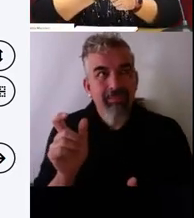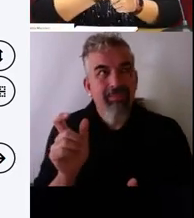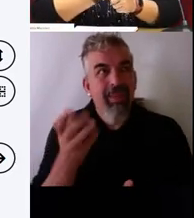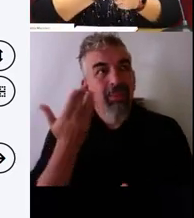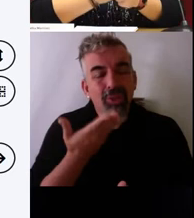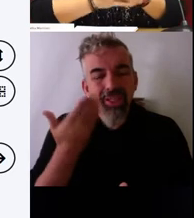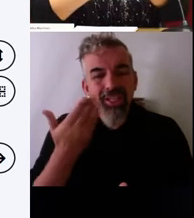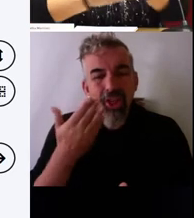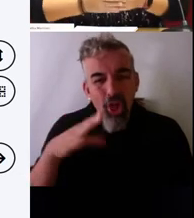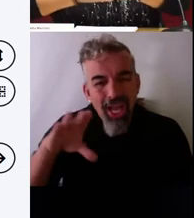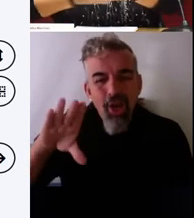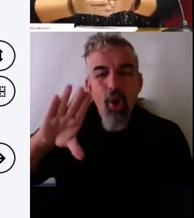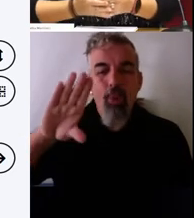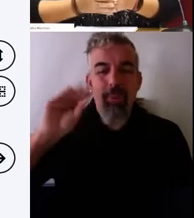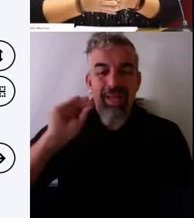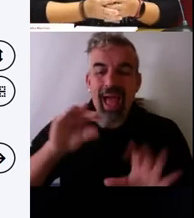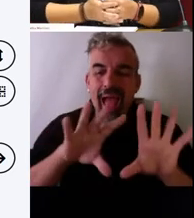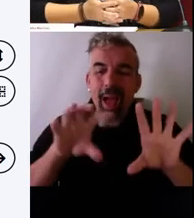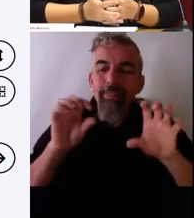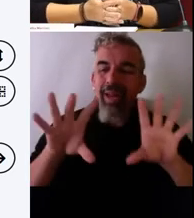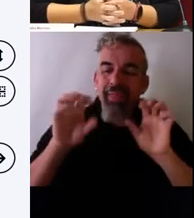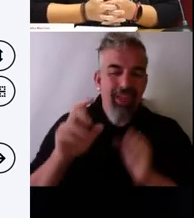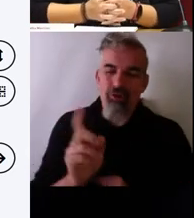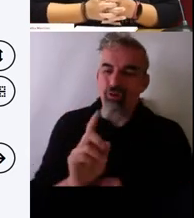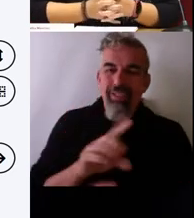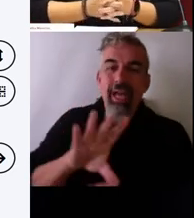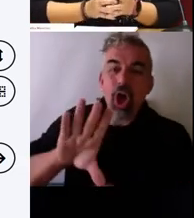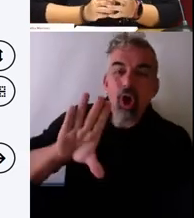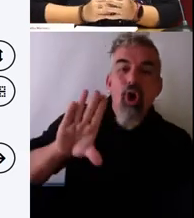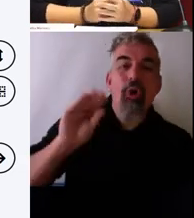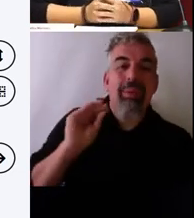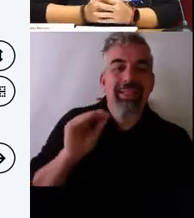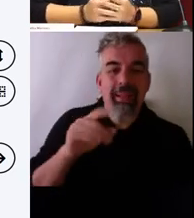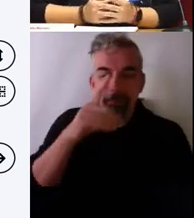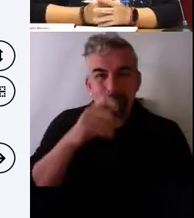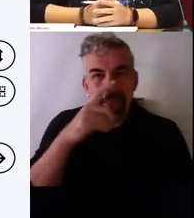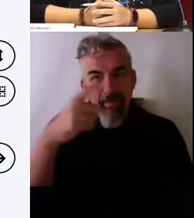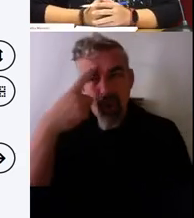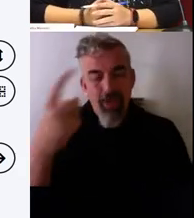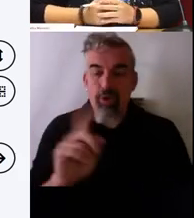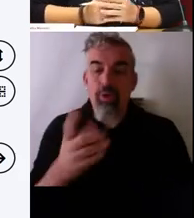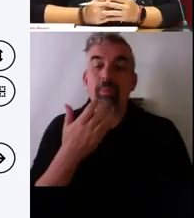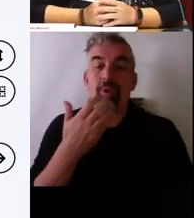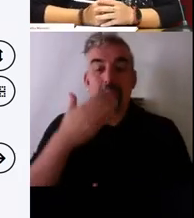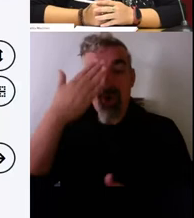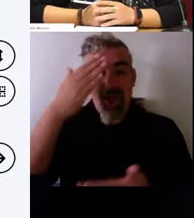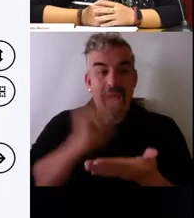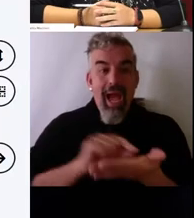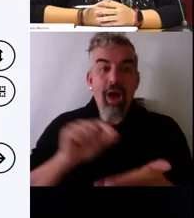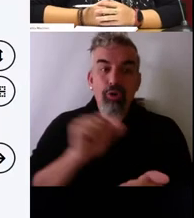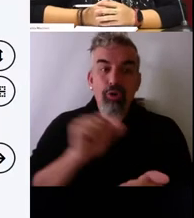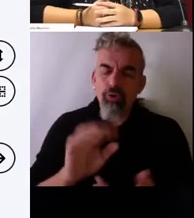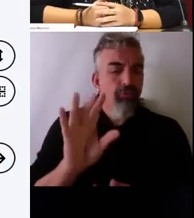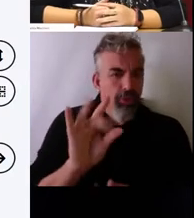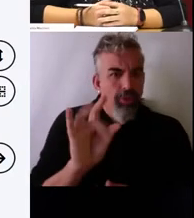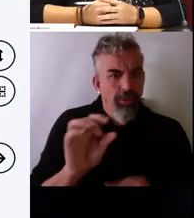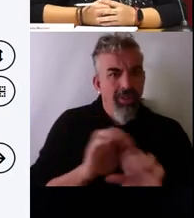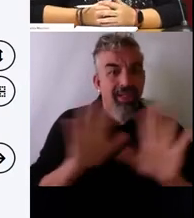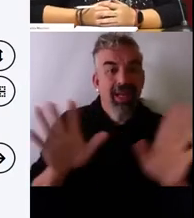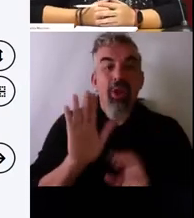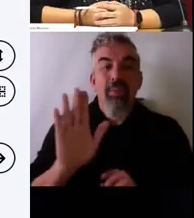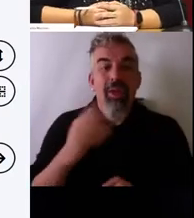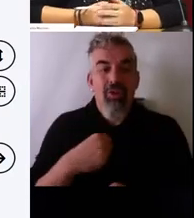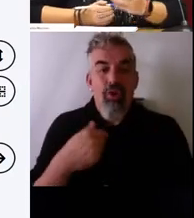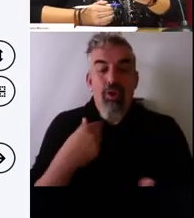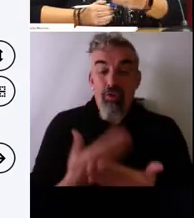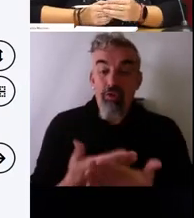no más que aprender, comprender. No memorizar lo de los autores. Sí, está claro, pero a lo mejor les doy un